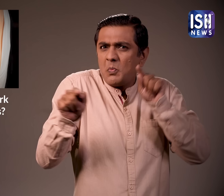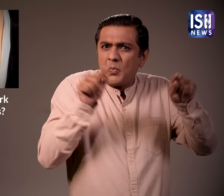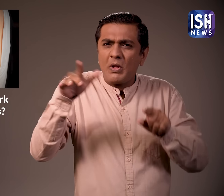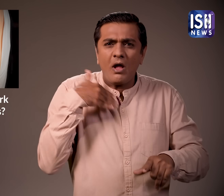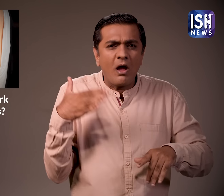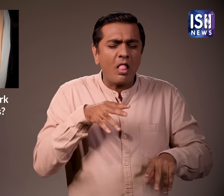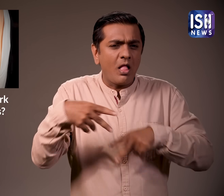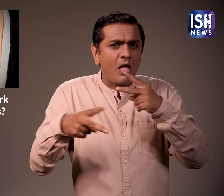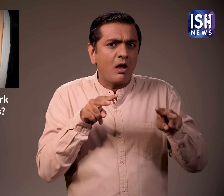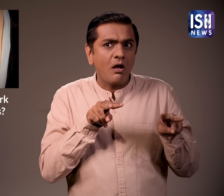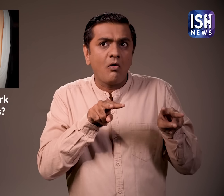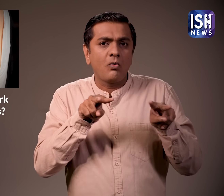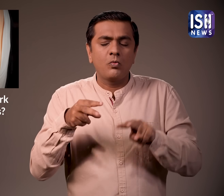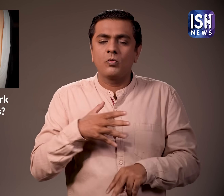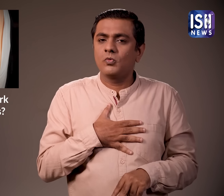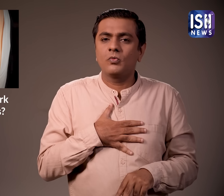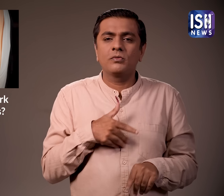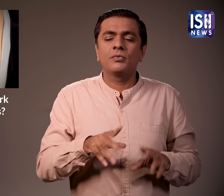तो इस तरह खतम हुआ चानलेवा वाईरस